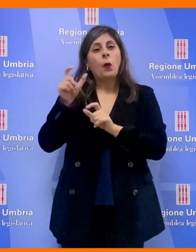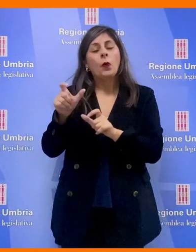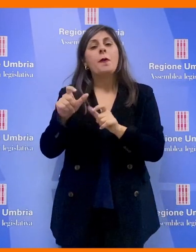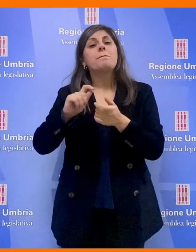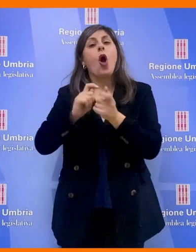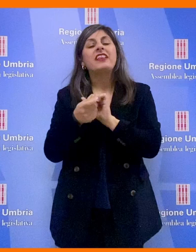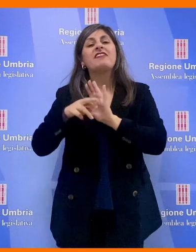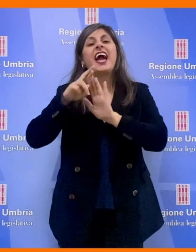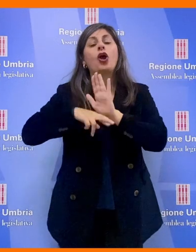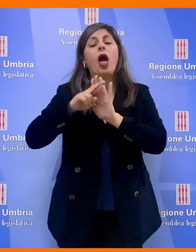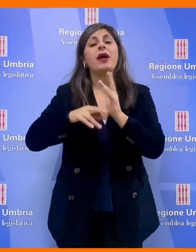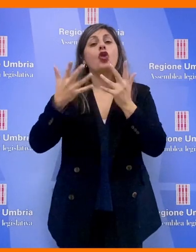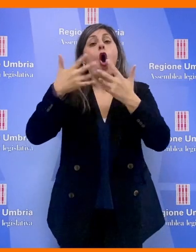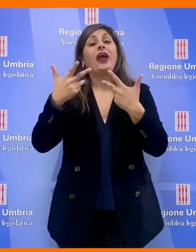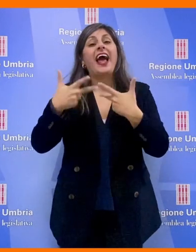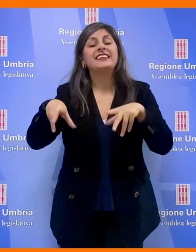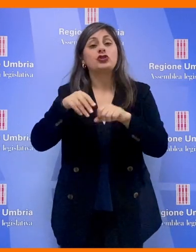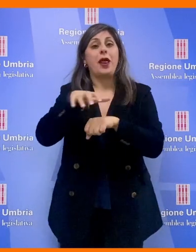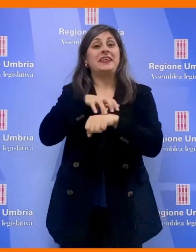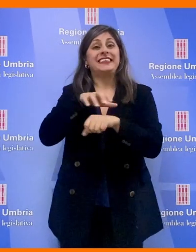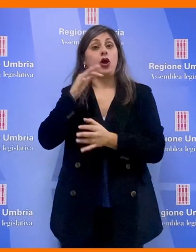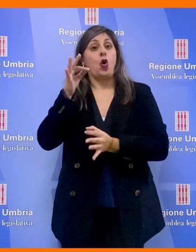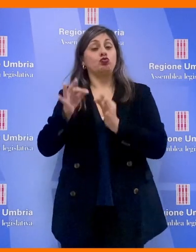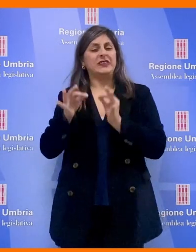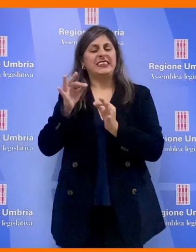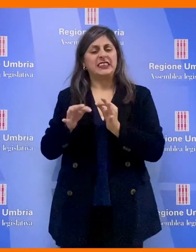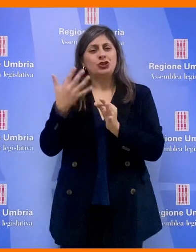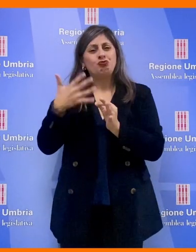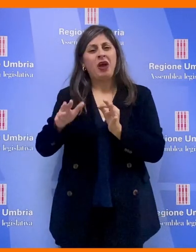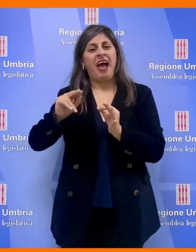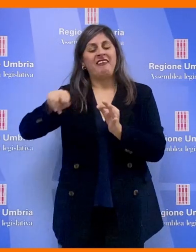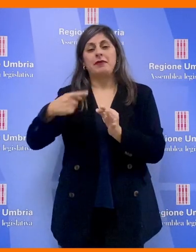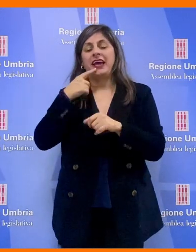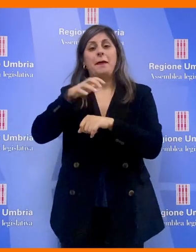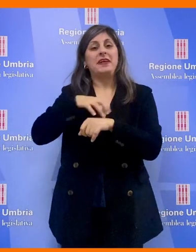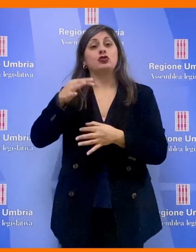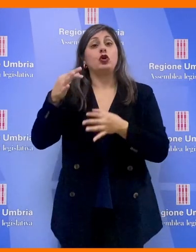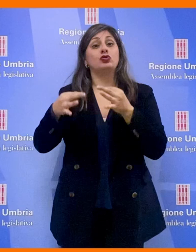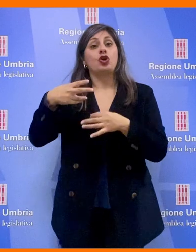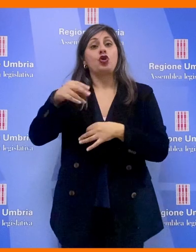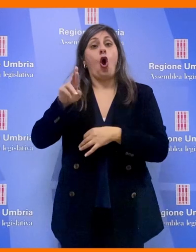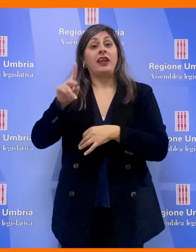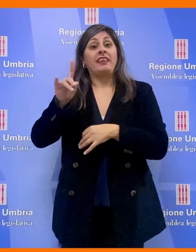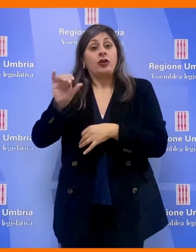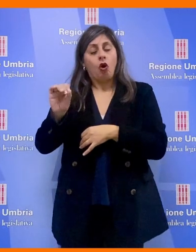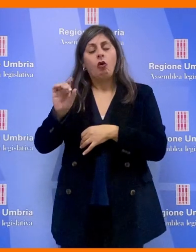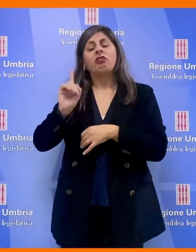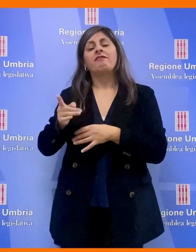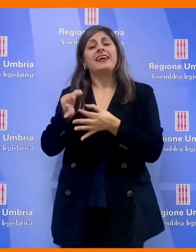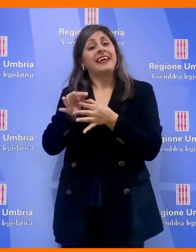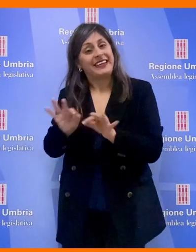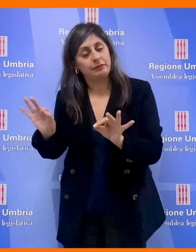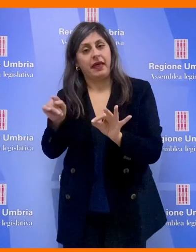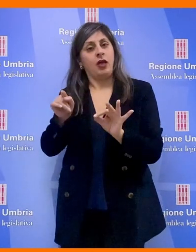regolamento di riorganizzazione del Ministero della Giustizia già siglato dal Ministro della Giustizia Nordio sia rispettato e